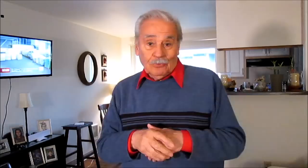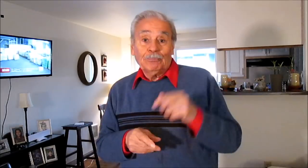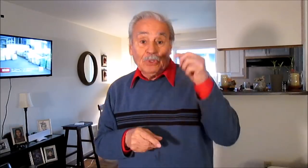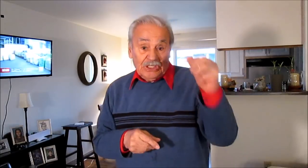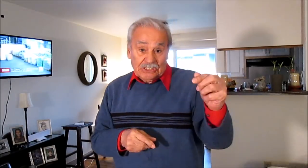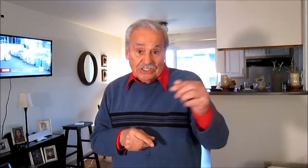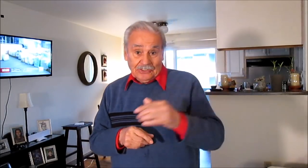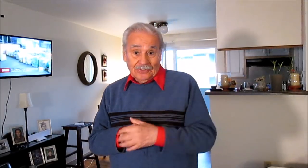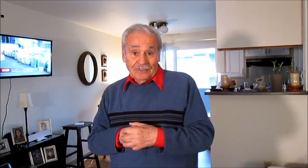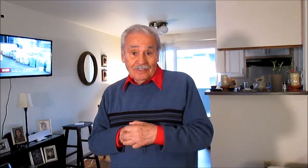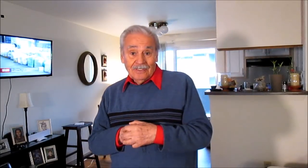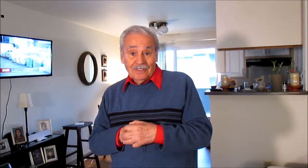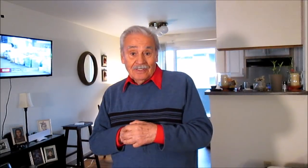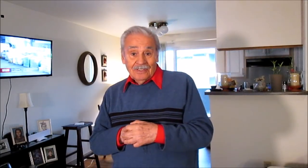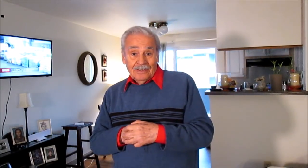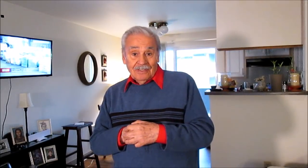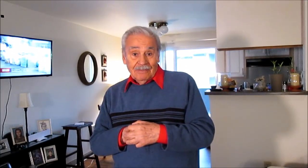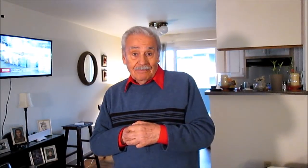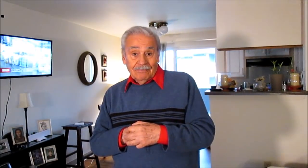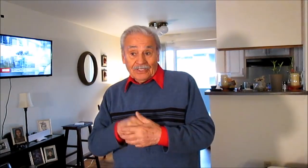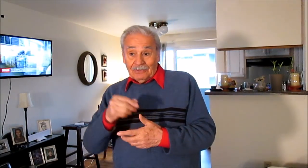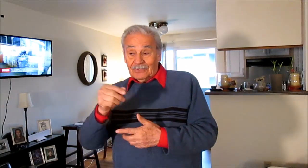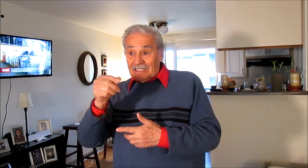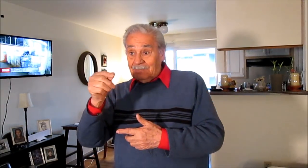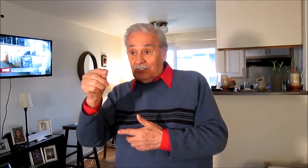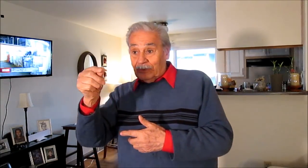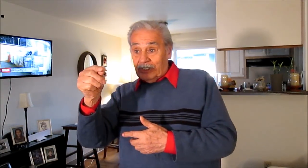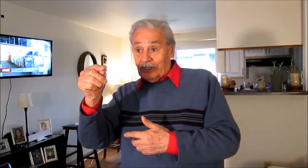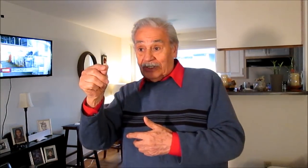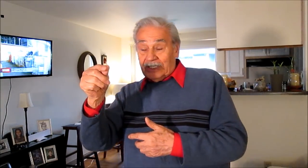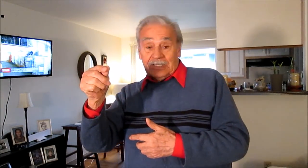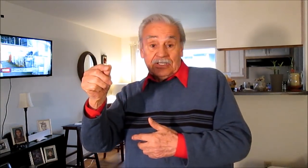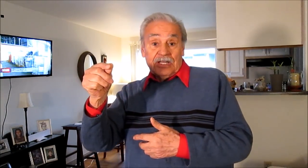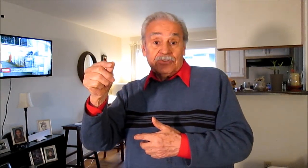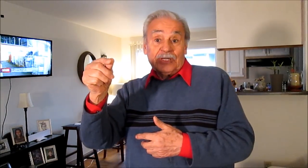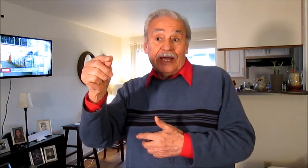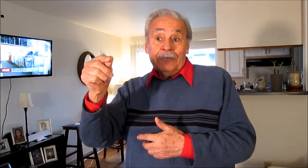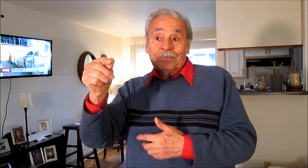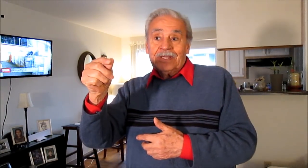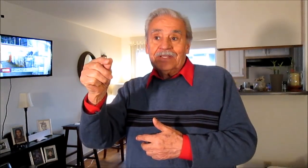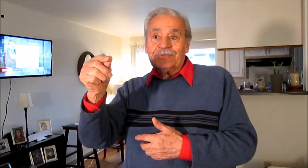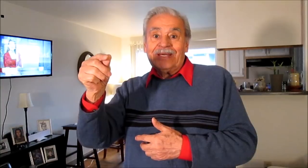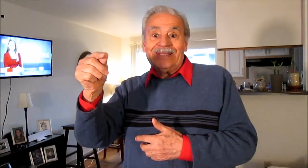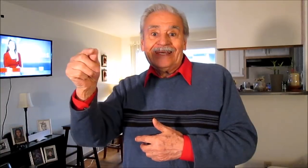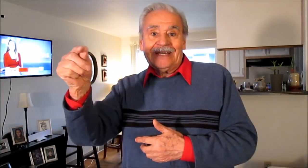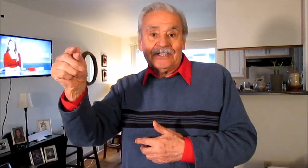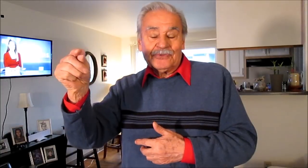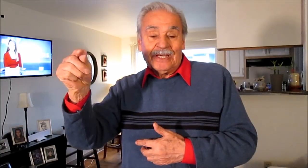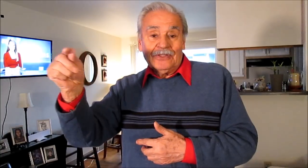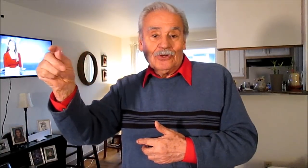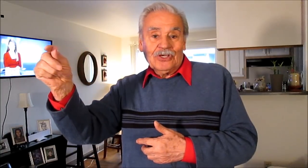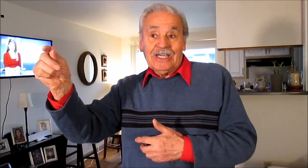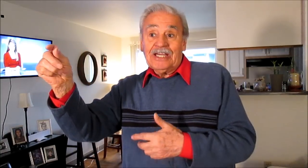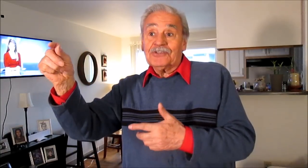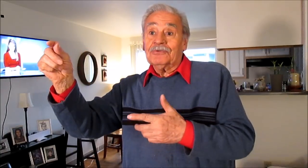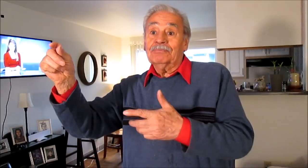político porque un testamento político tiene que ser es una idea, es una ideología, es un